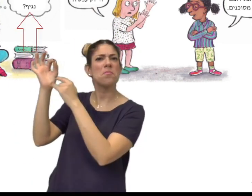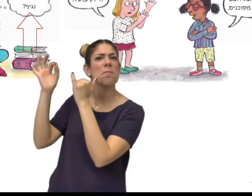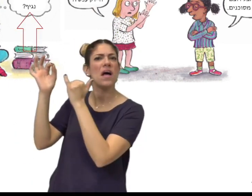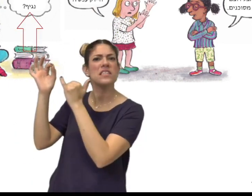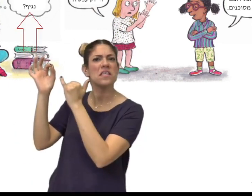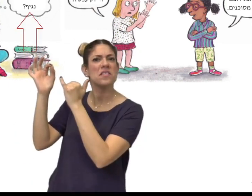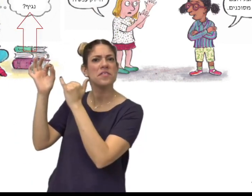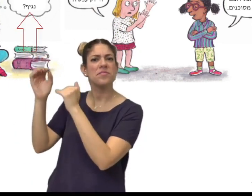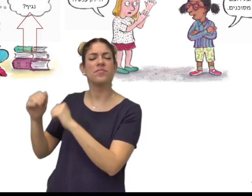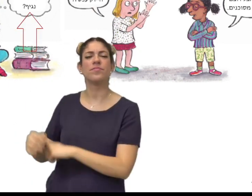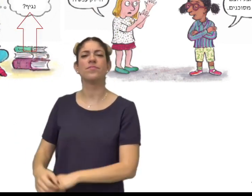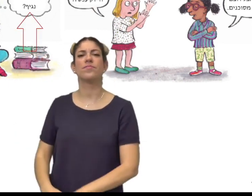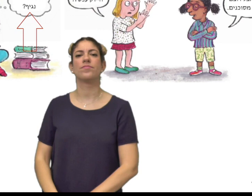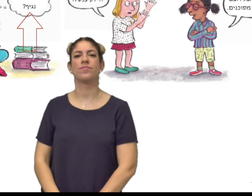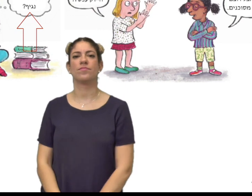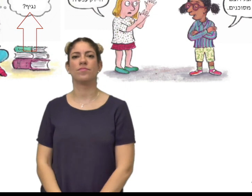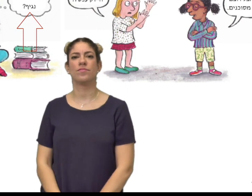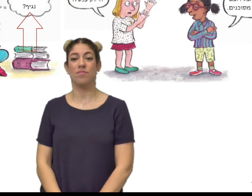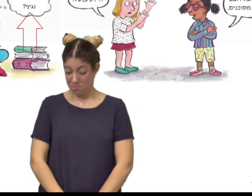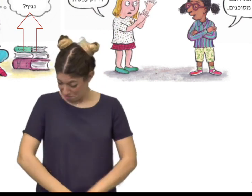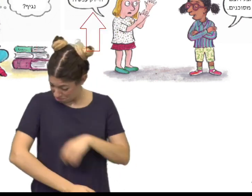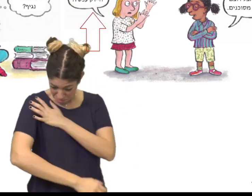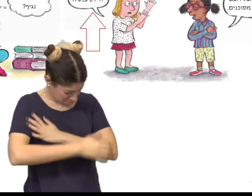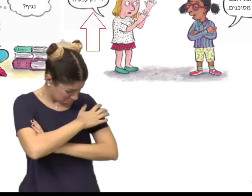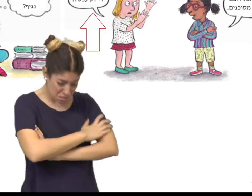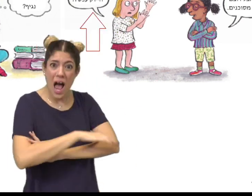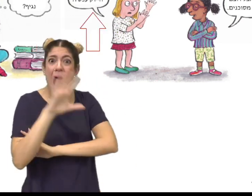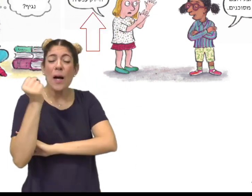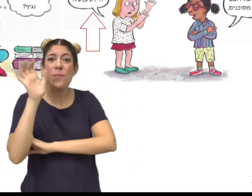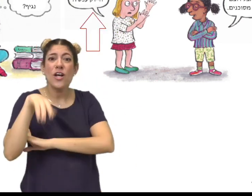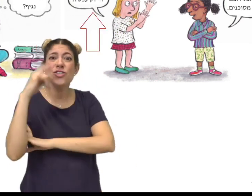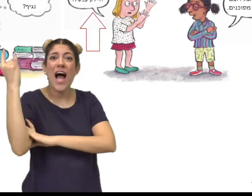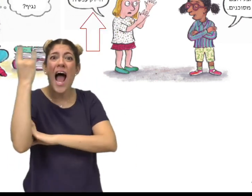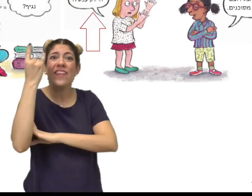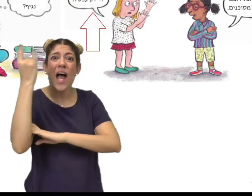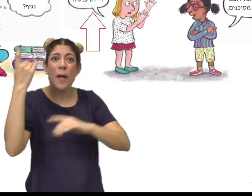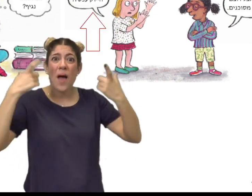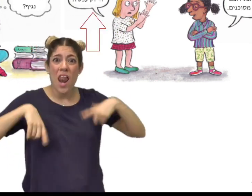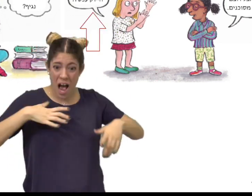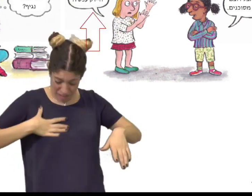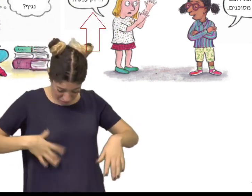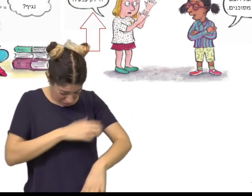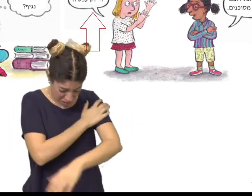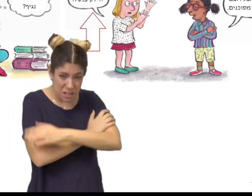מה זה נגיף? מה? יש אליי חיידקים עכשיו?